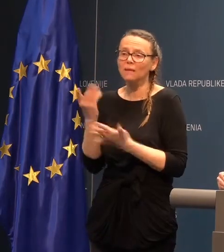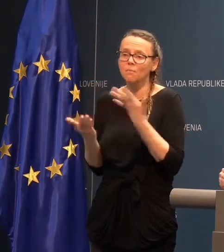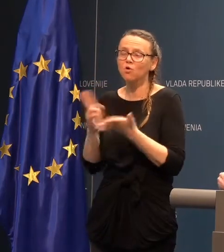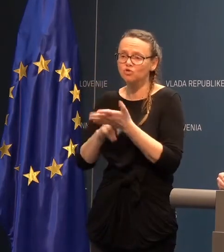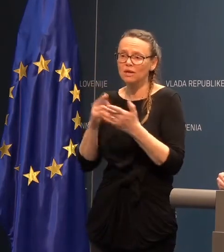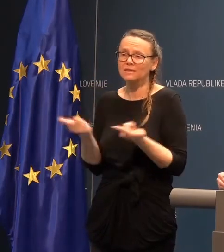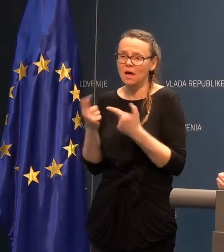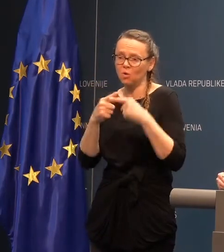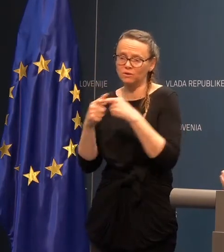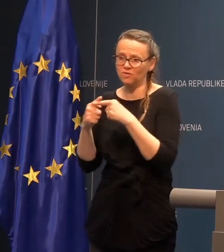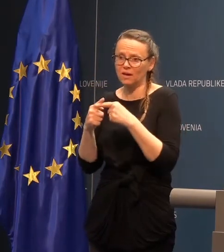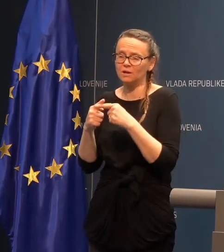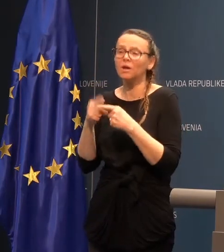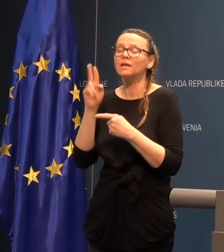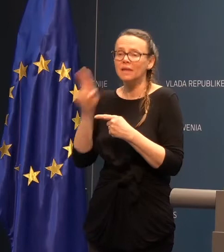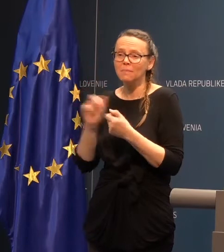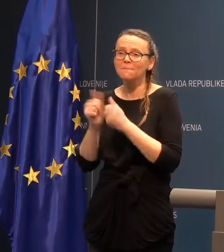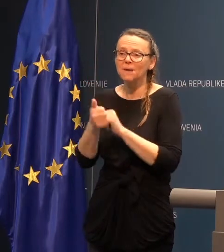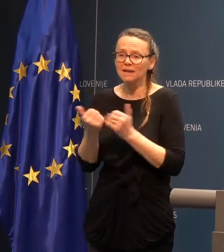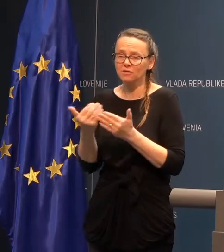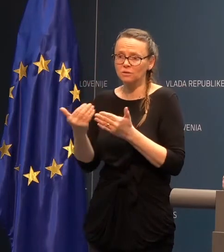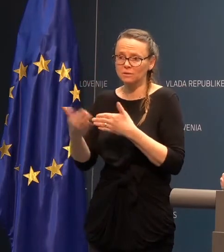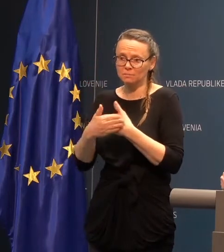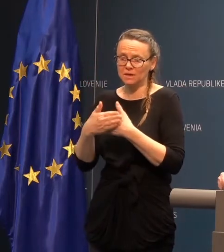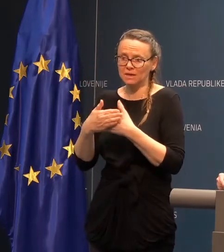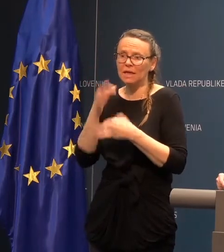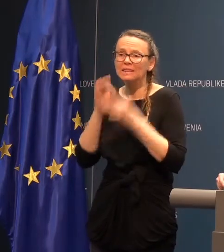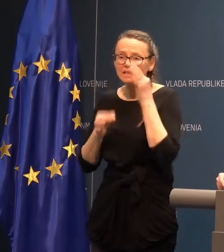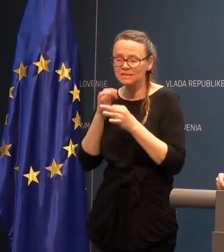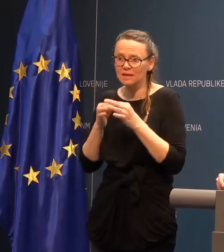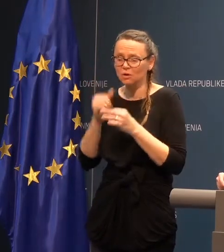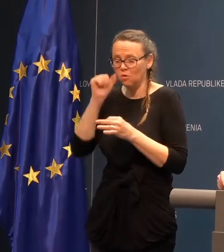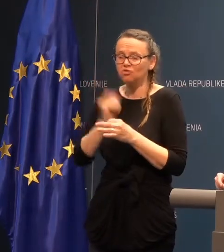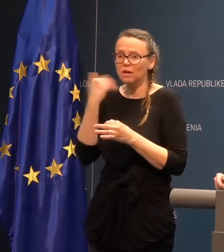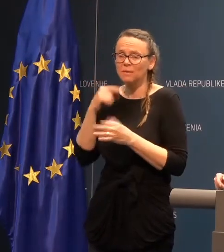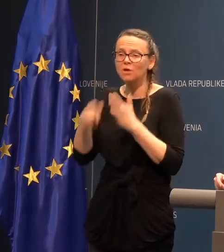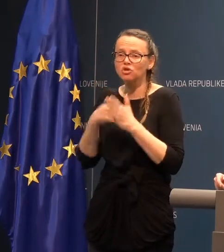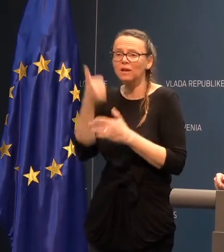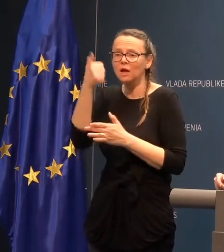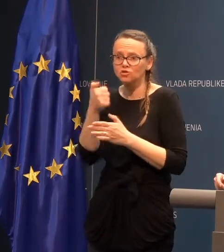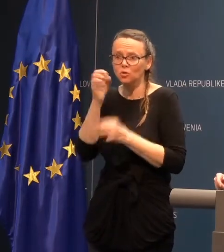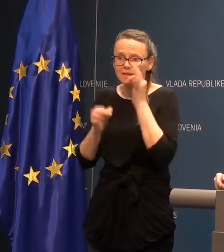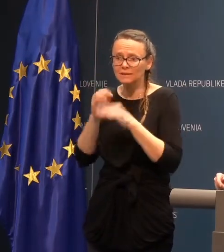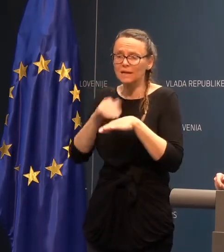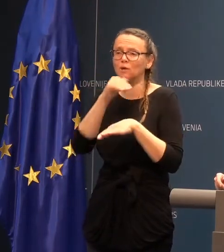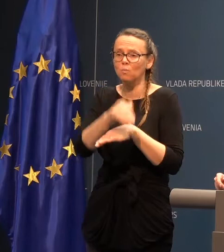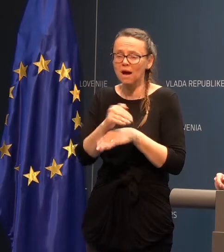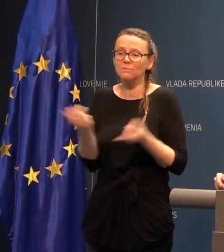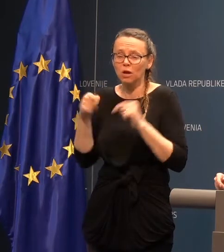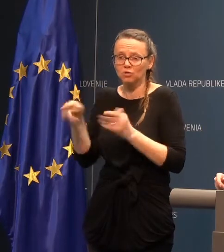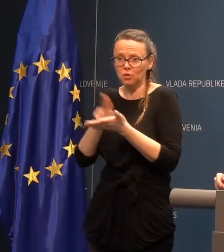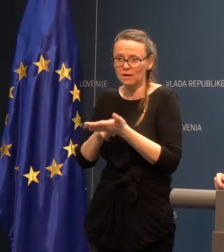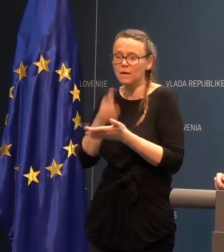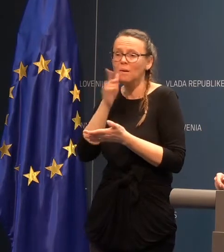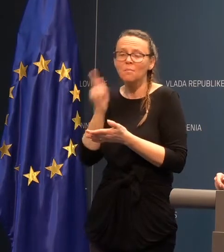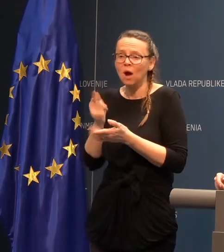tvegano, da ima prednost v testiranju. A bo če je bilo nekjer številka? Okoli 100 testiranja v Mariboru? Je to drži ali je bilo kaj dodatno? Bodo